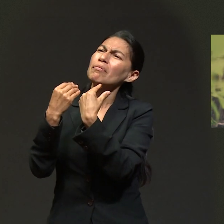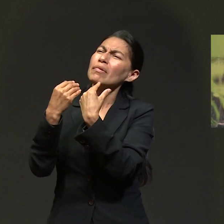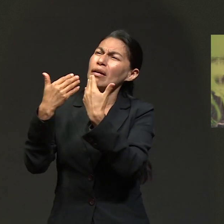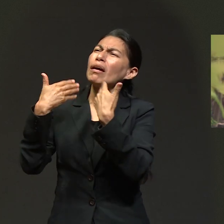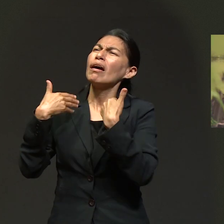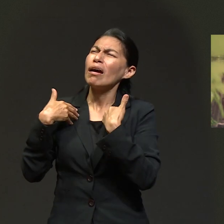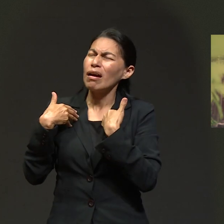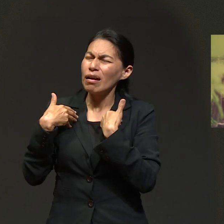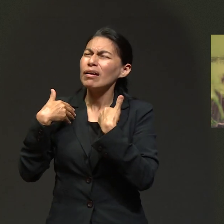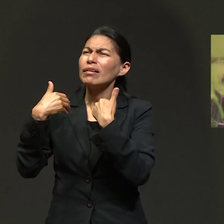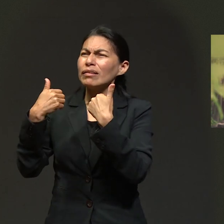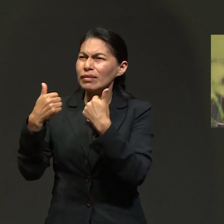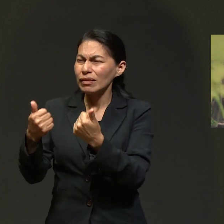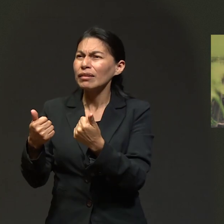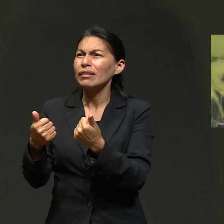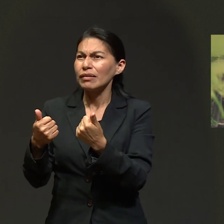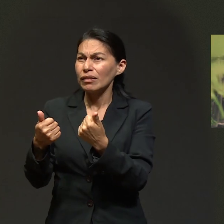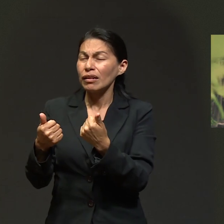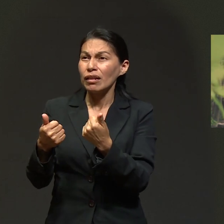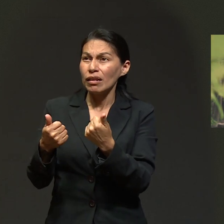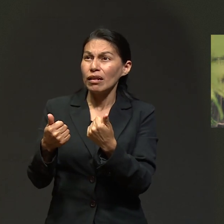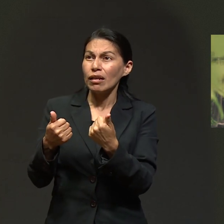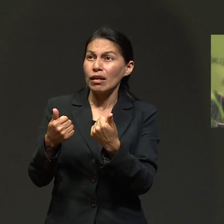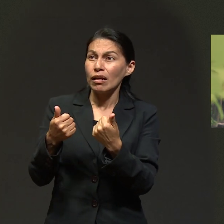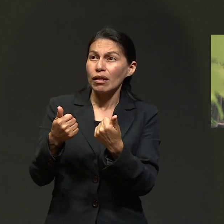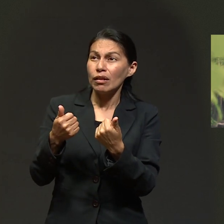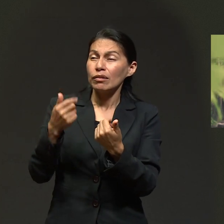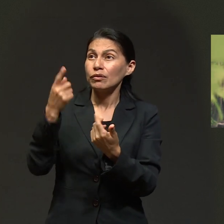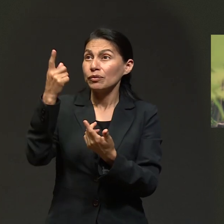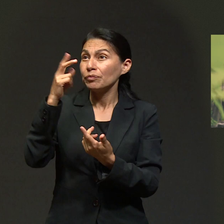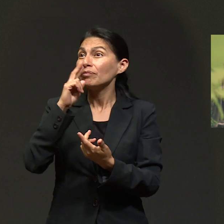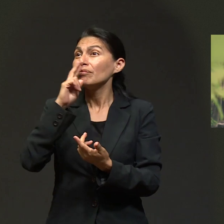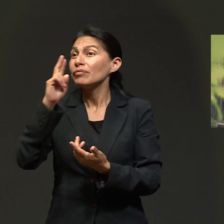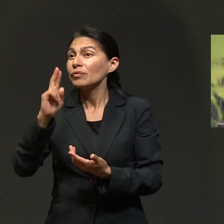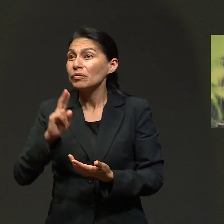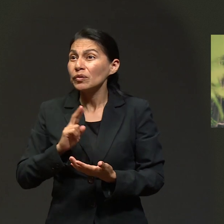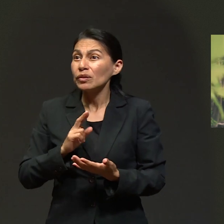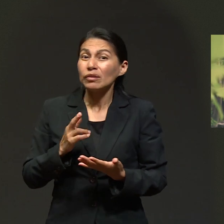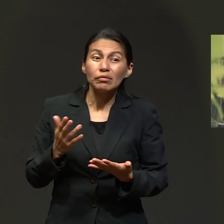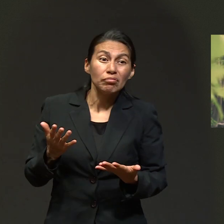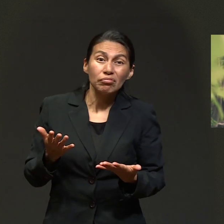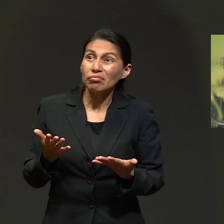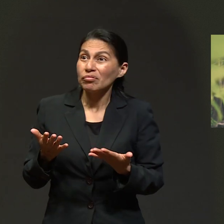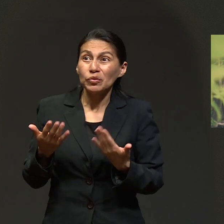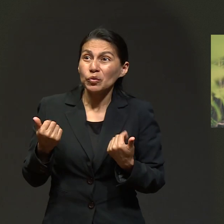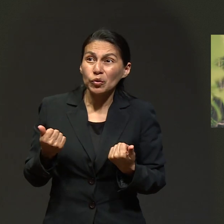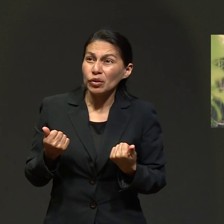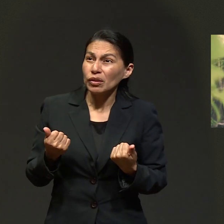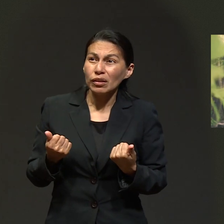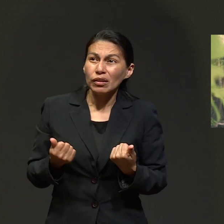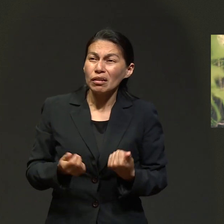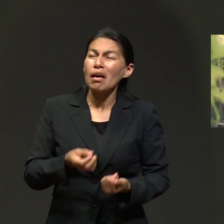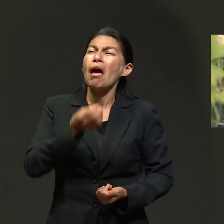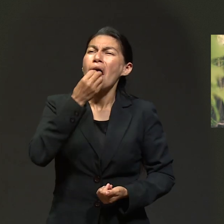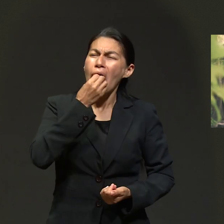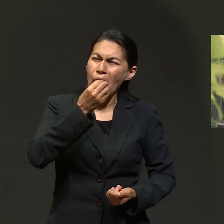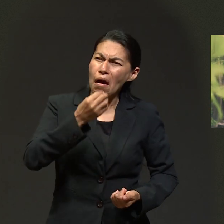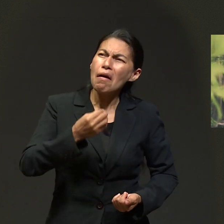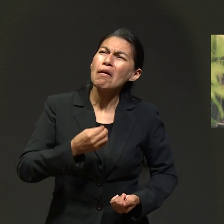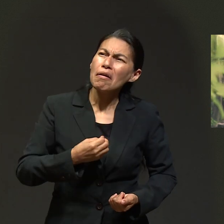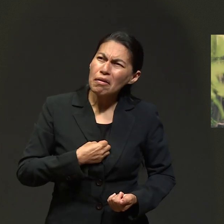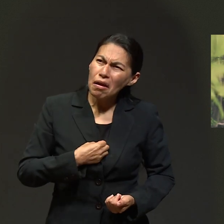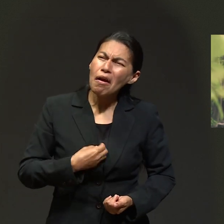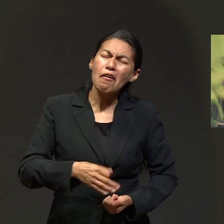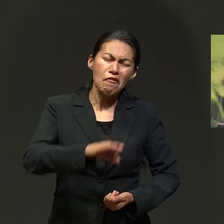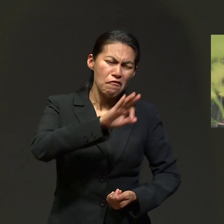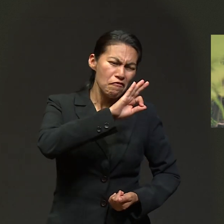Y cuando tarde tu respuesta, ayúdame